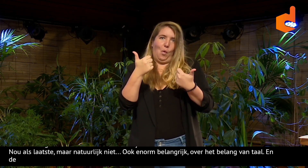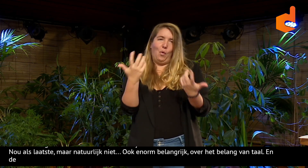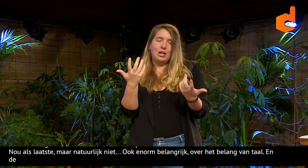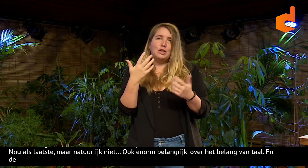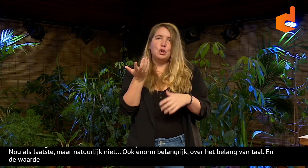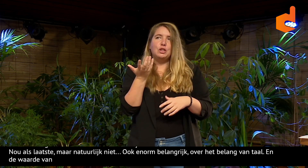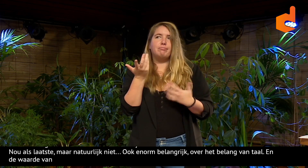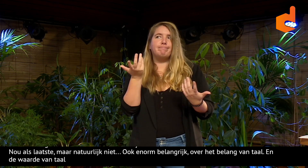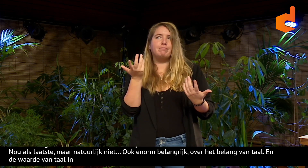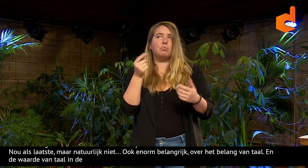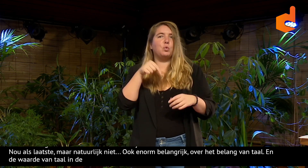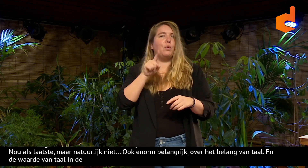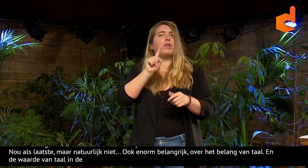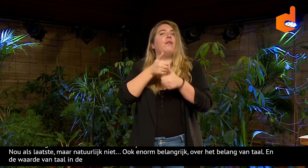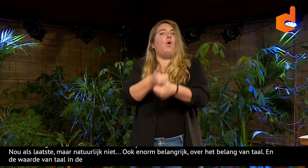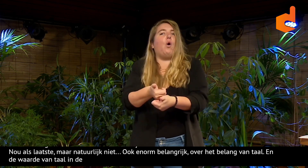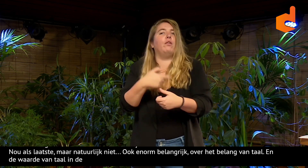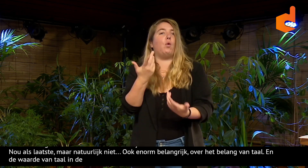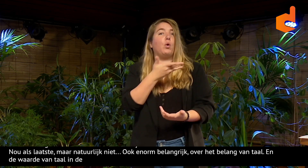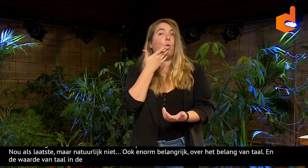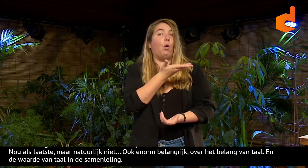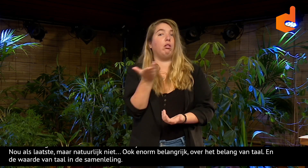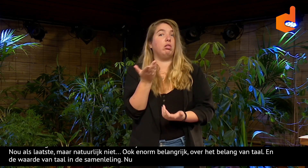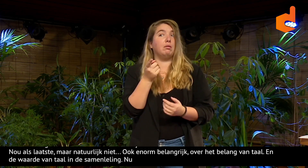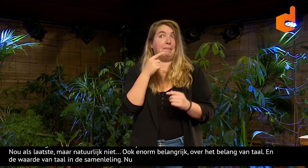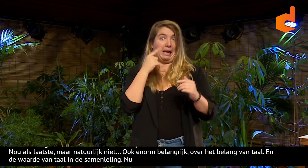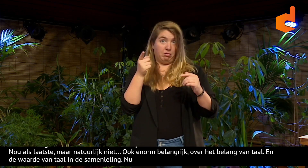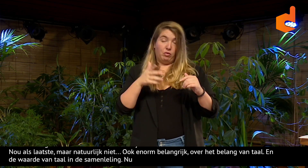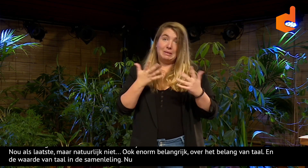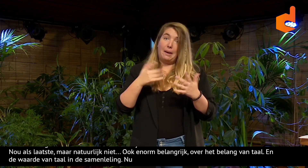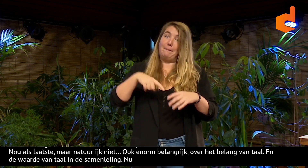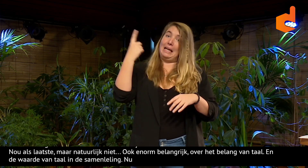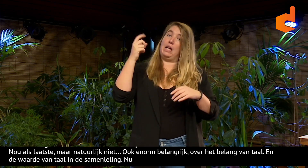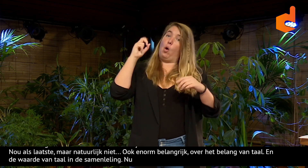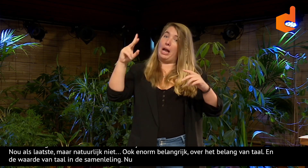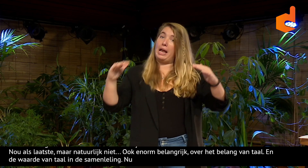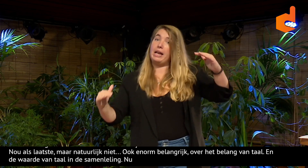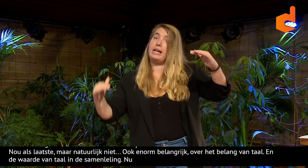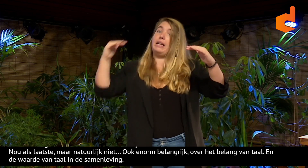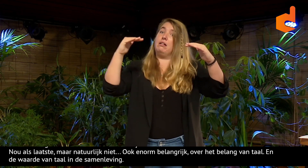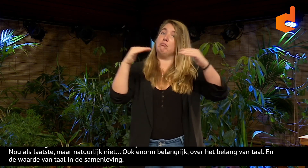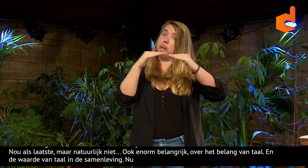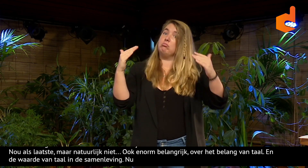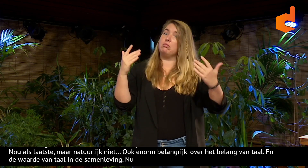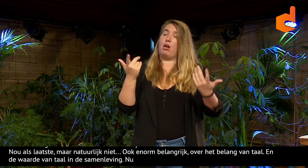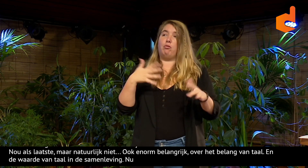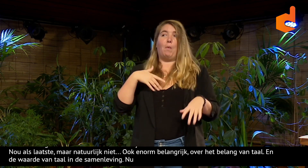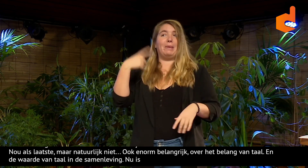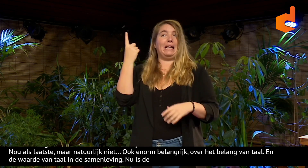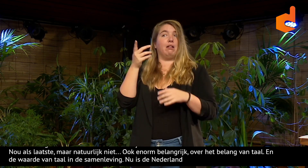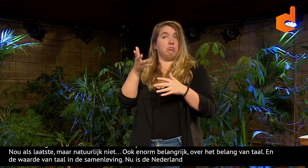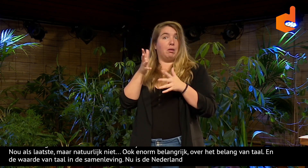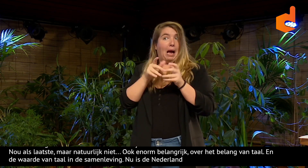samenleving. Nu is het in Nederlandse gebarentaal erkend. Super goed. Maar ja, wat zijn dan de gevolgen voor jongeren?